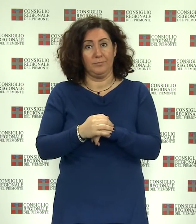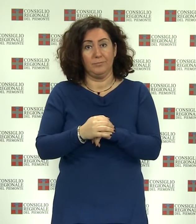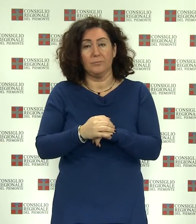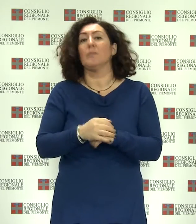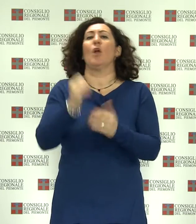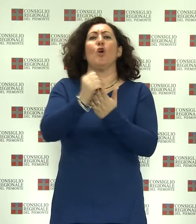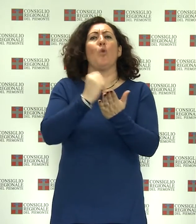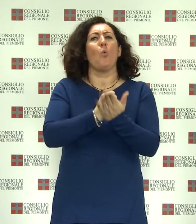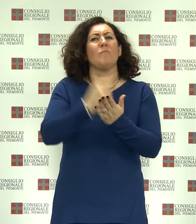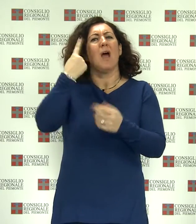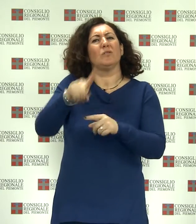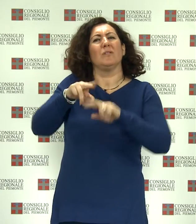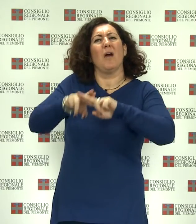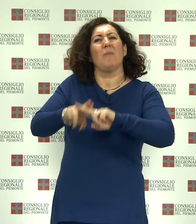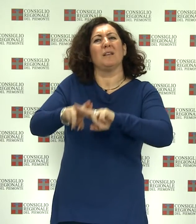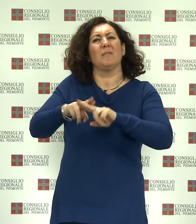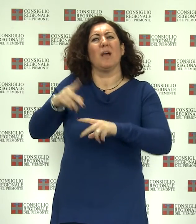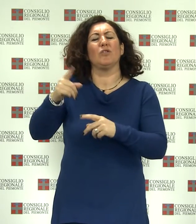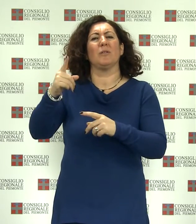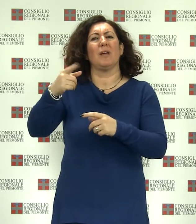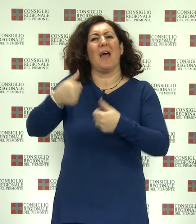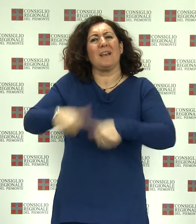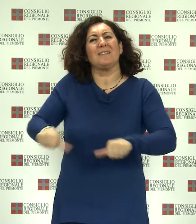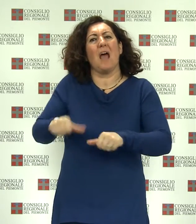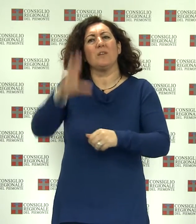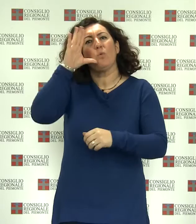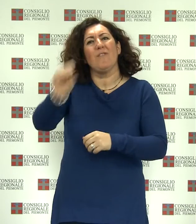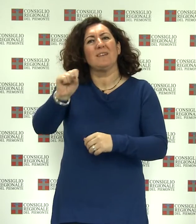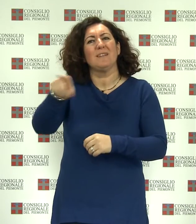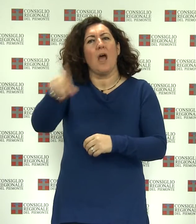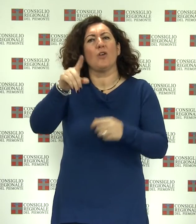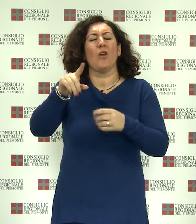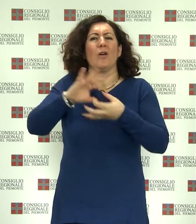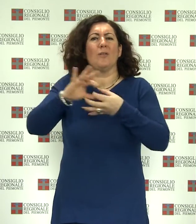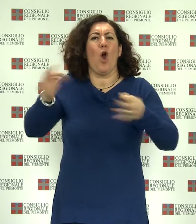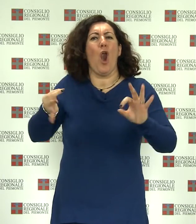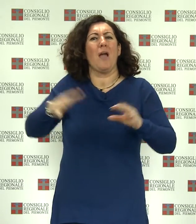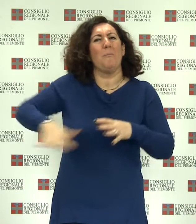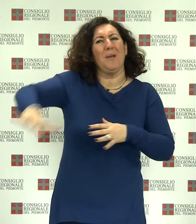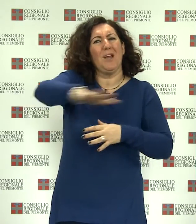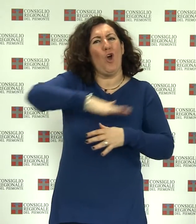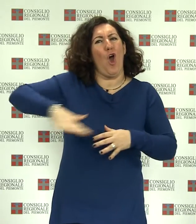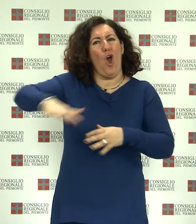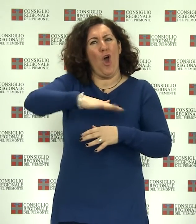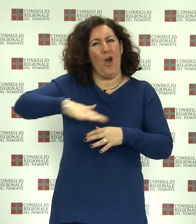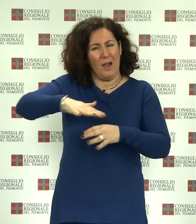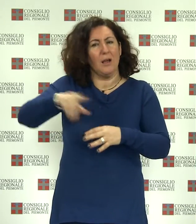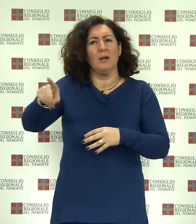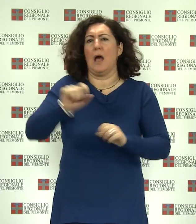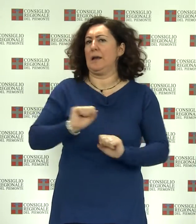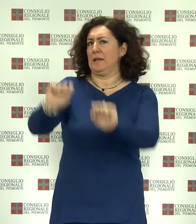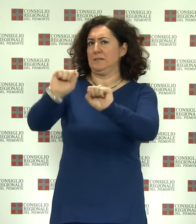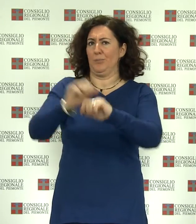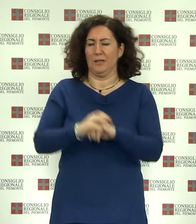residenze universitarie nel villaggio olimpico Exmoi a Torino La commissione bilancio, in sede legislativa, ha